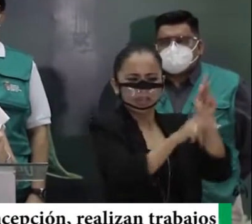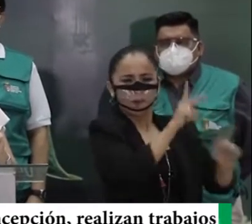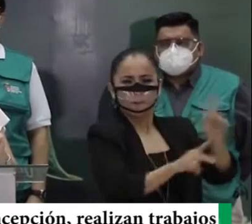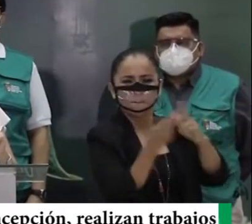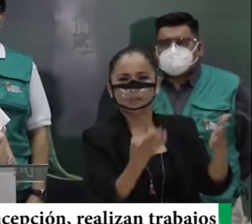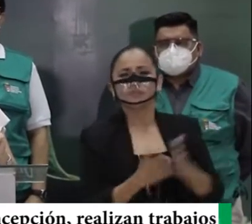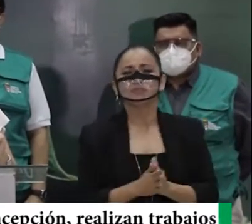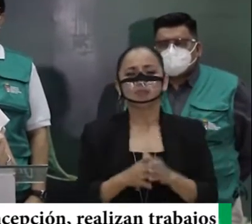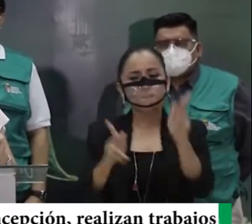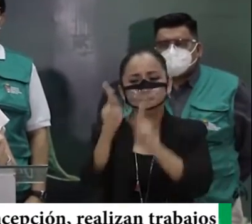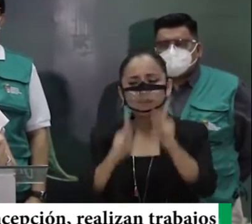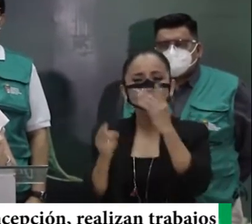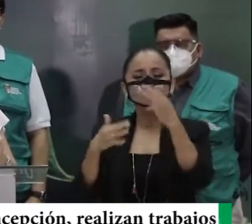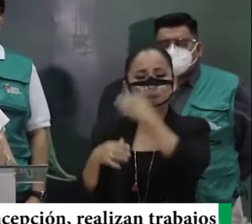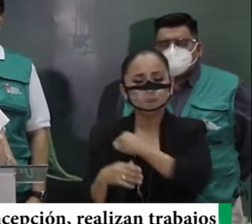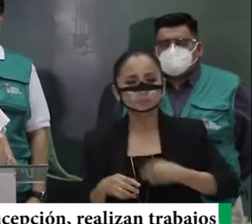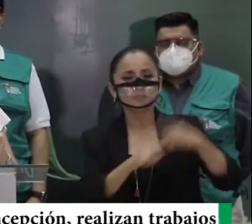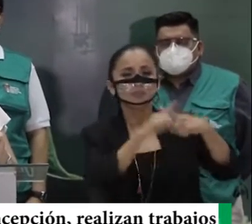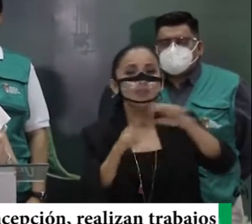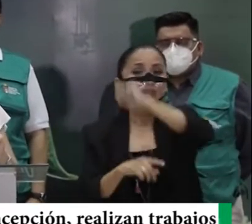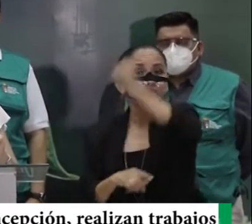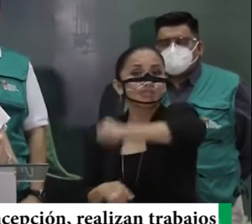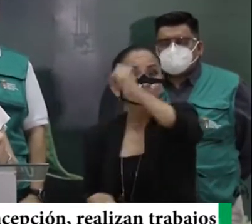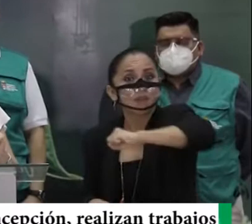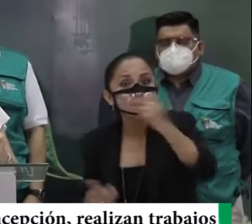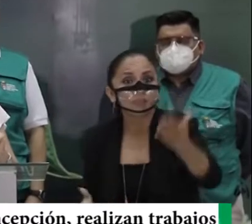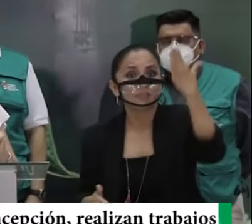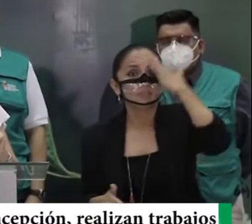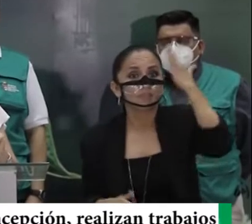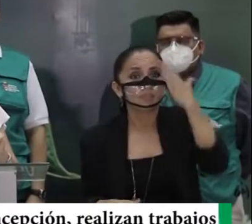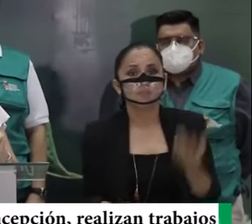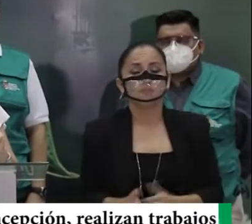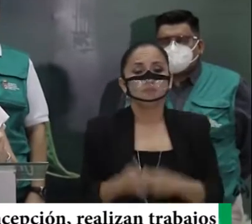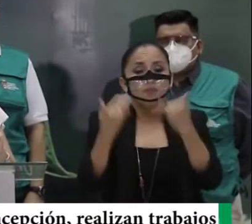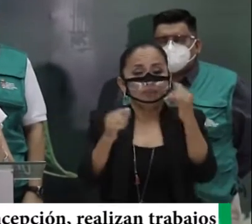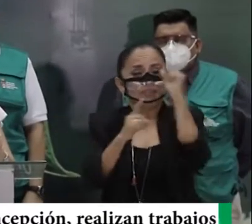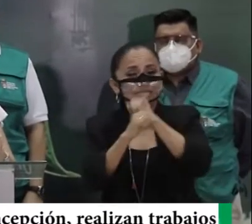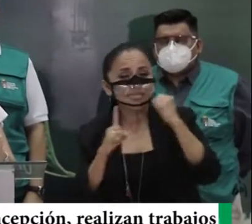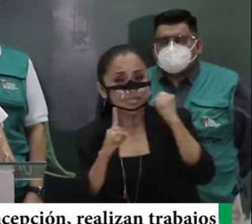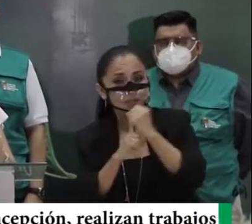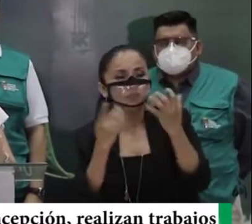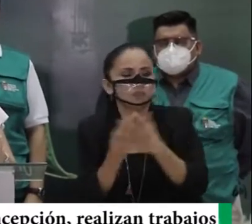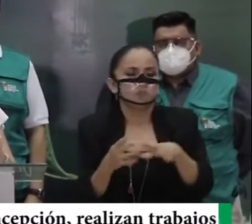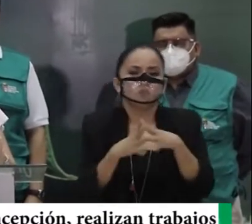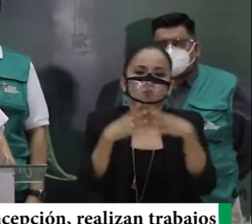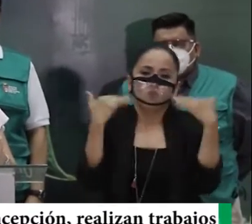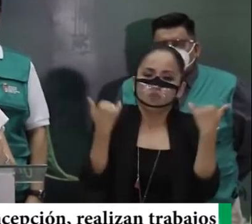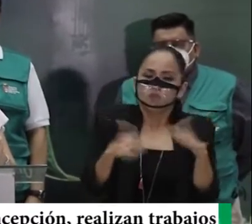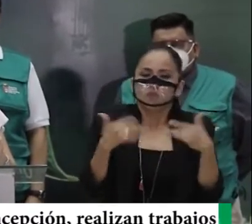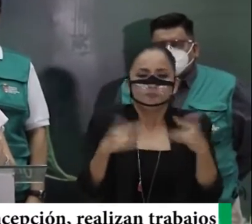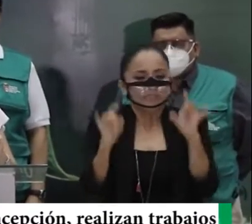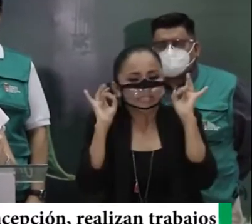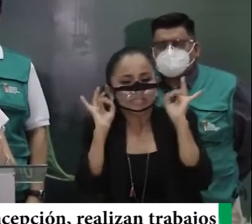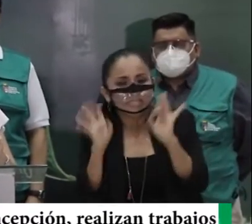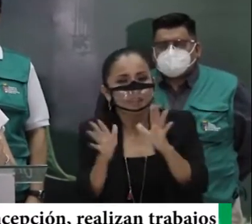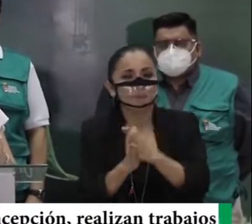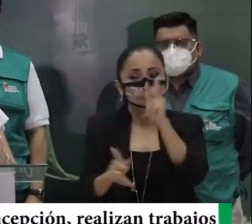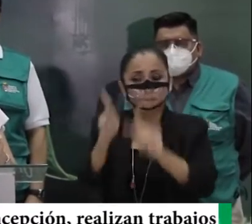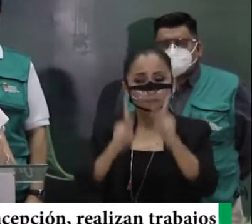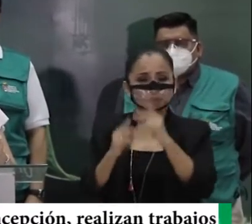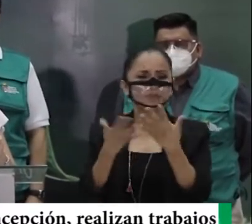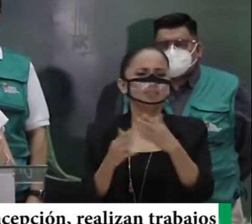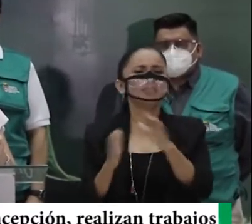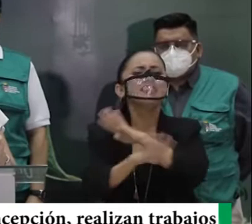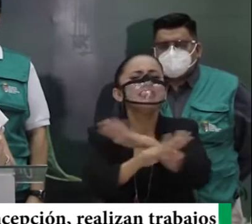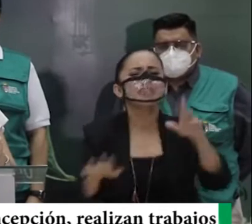personas, de nuestra gente, en los municipios, en Zamaipata, sabemos que ahora, están en una situación, bastante grave, con estas personas,